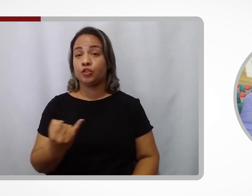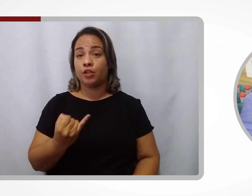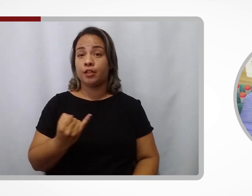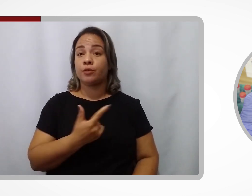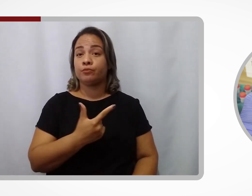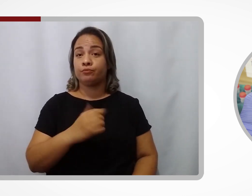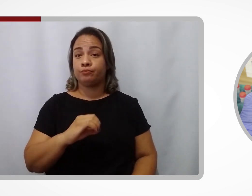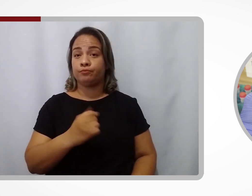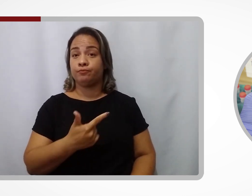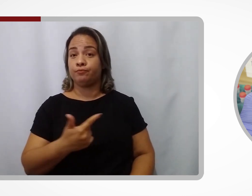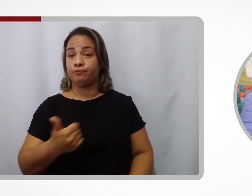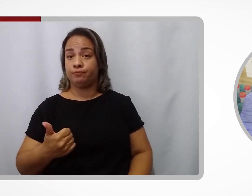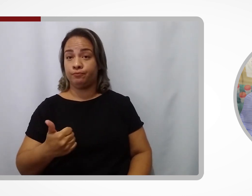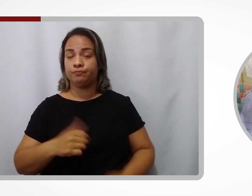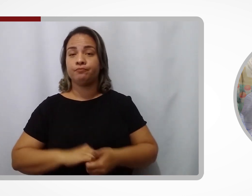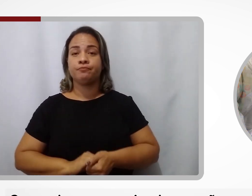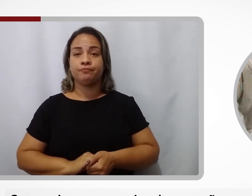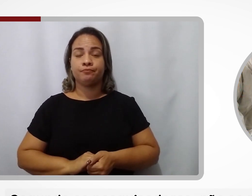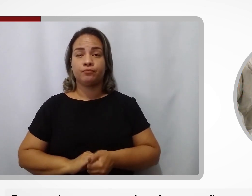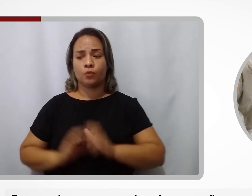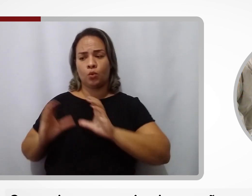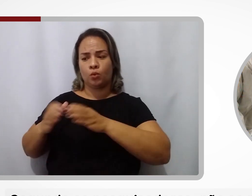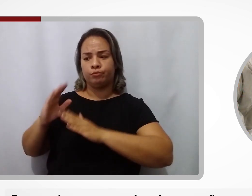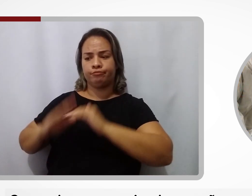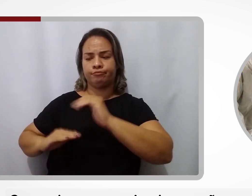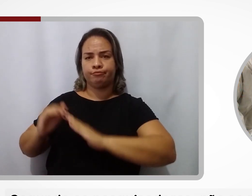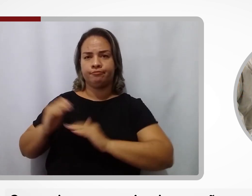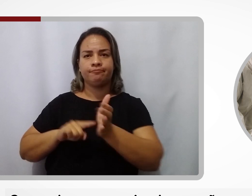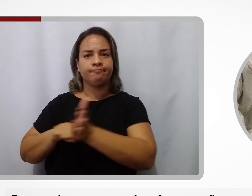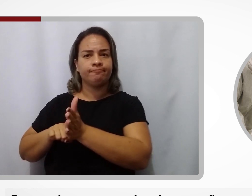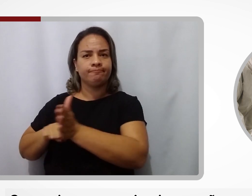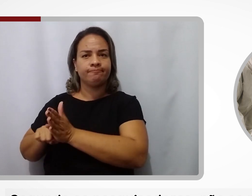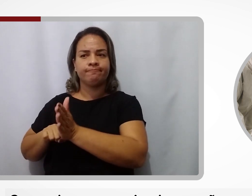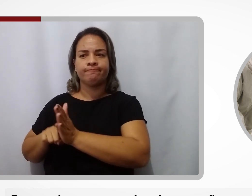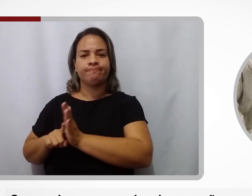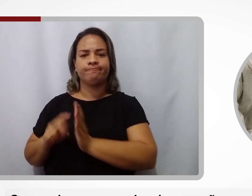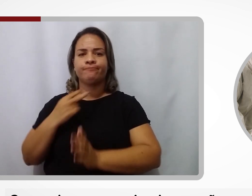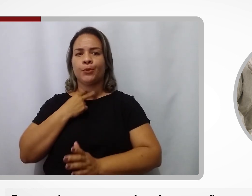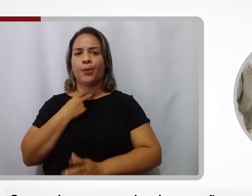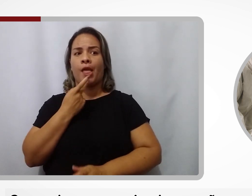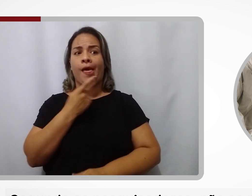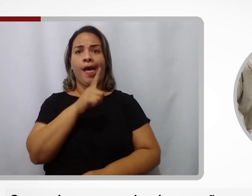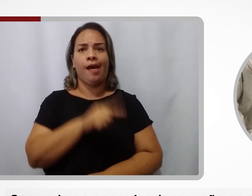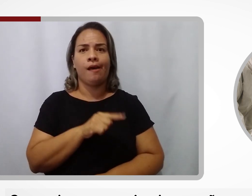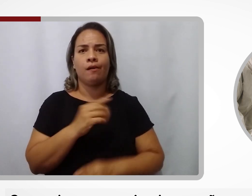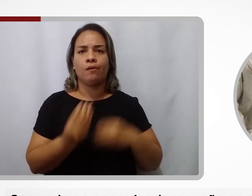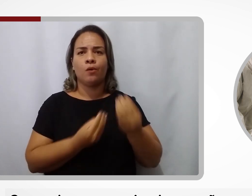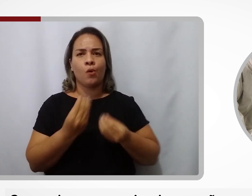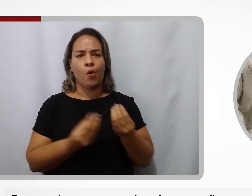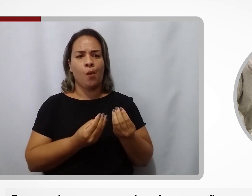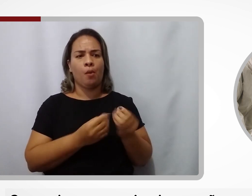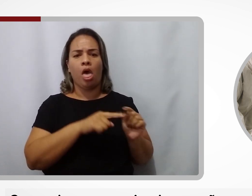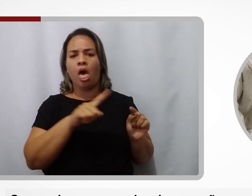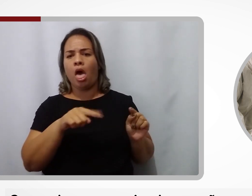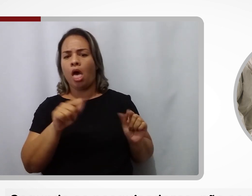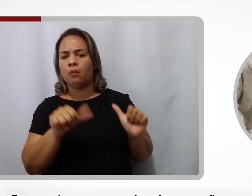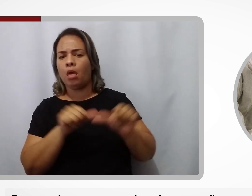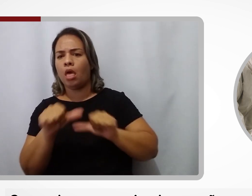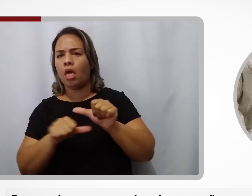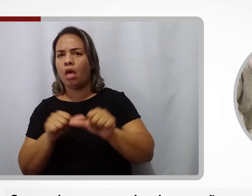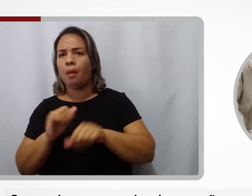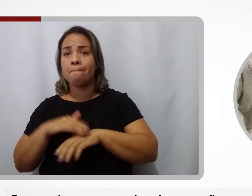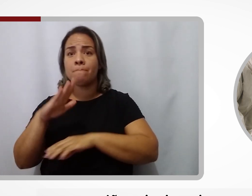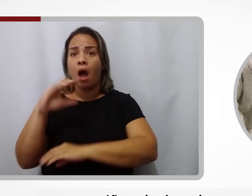janeiro deste ano. Segundo os pesquisadores, não se pode afirmar que as variantes são mais